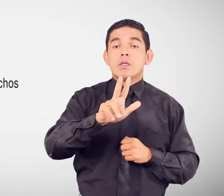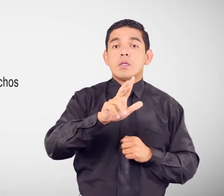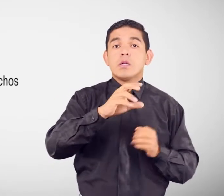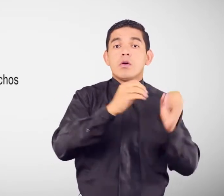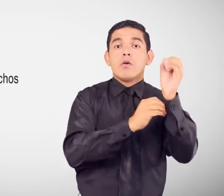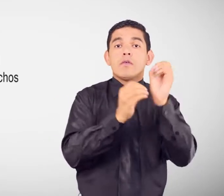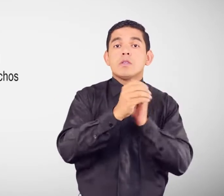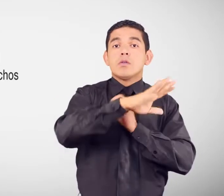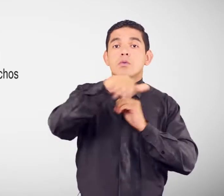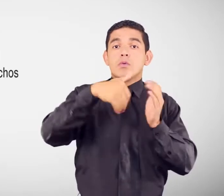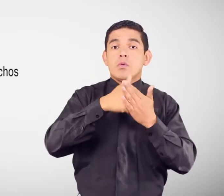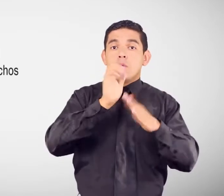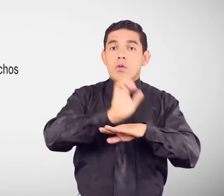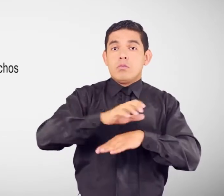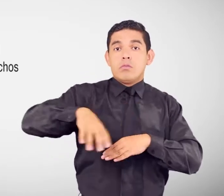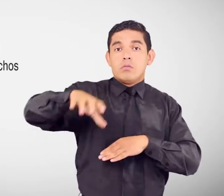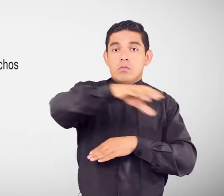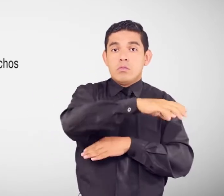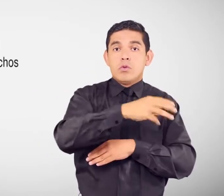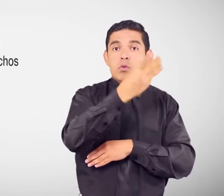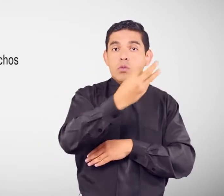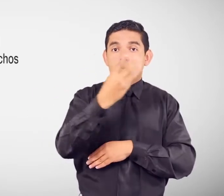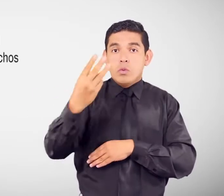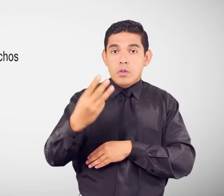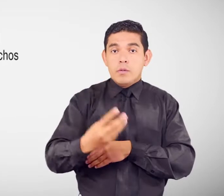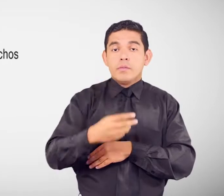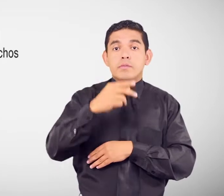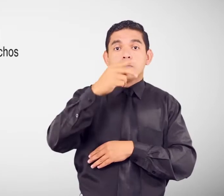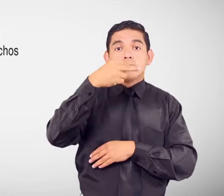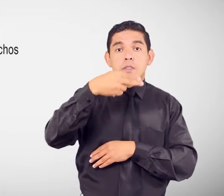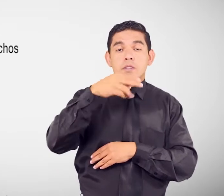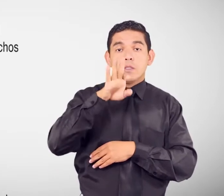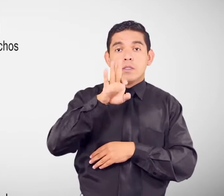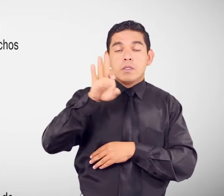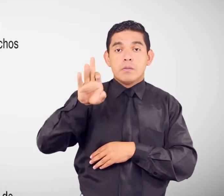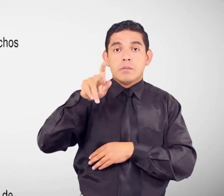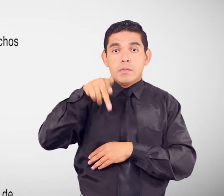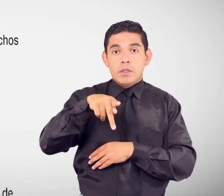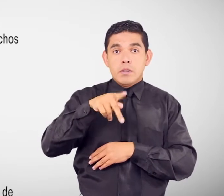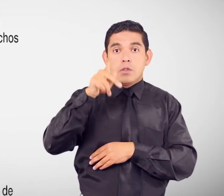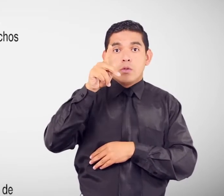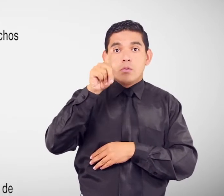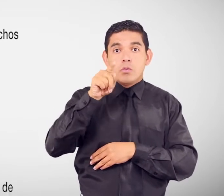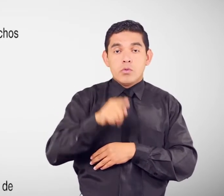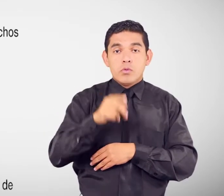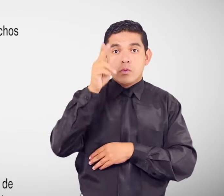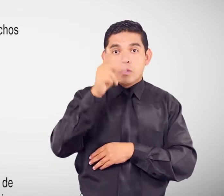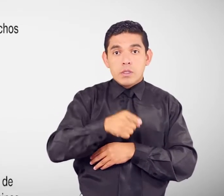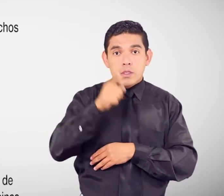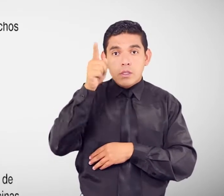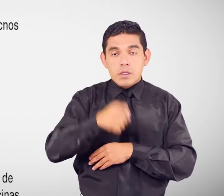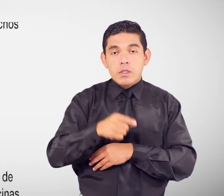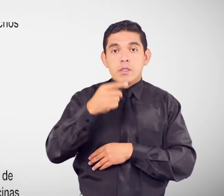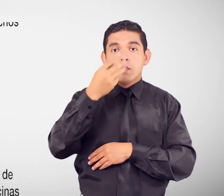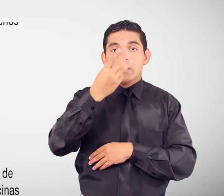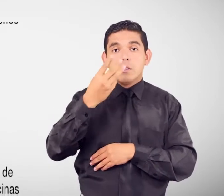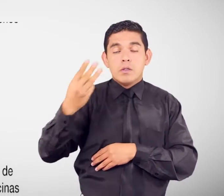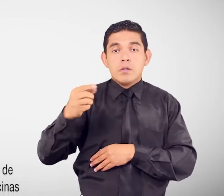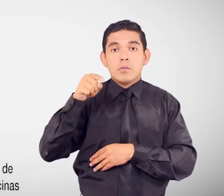a nivel nacional Página web HTTP 2. Slash Slash www